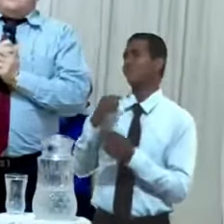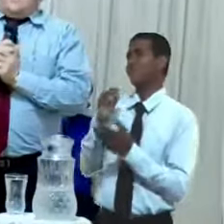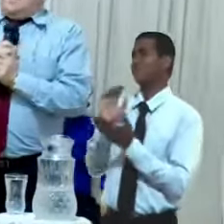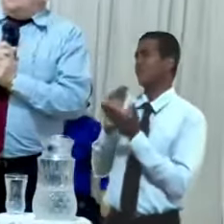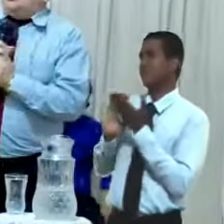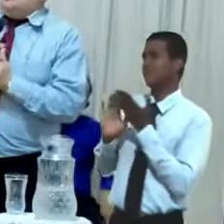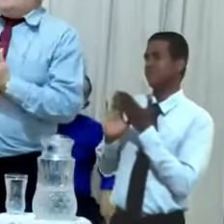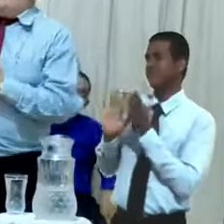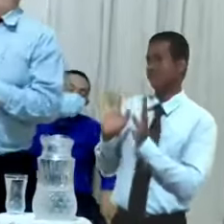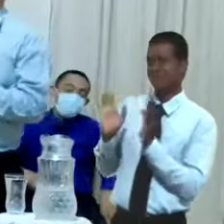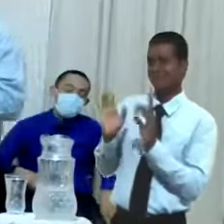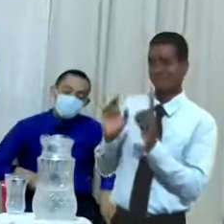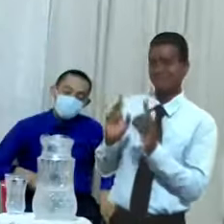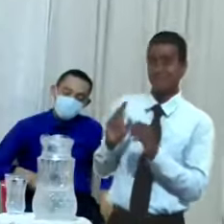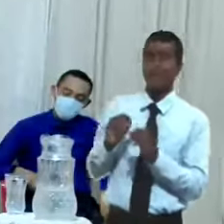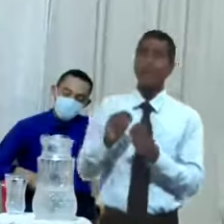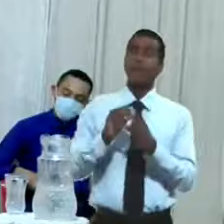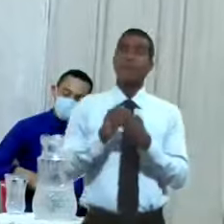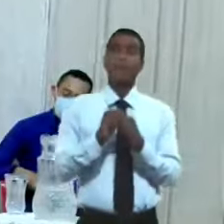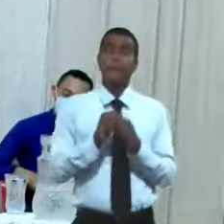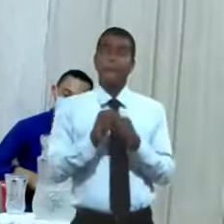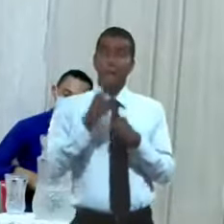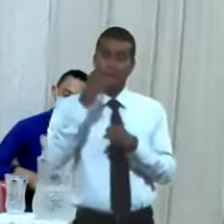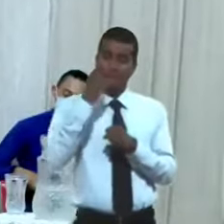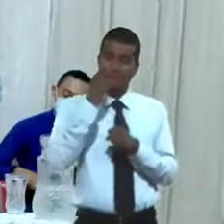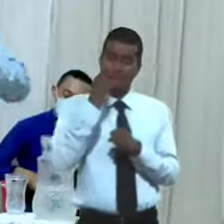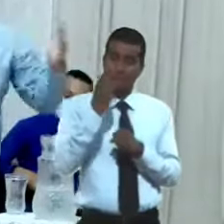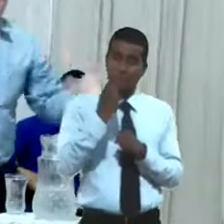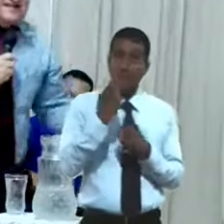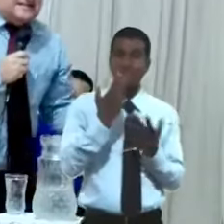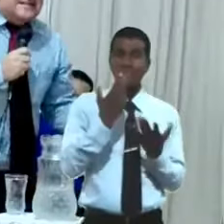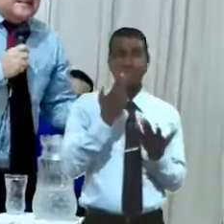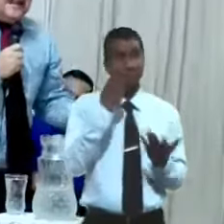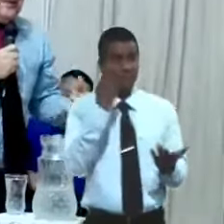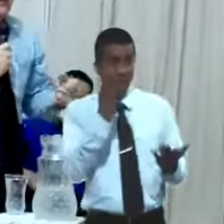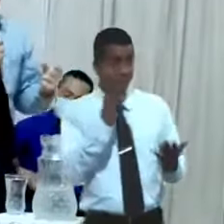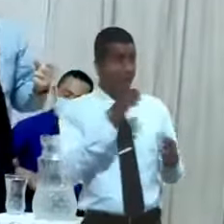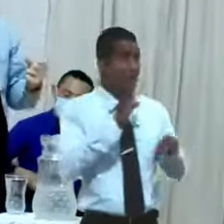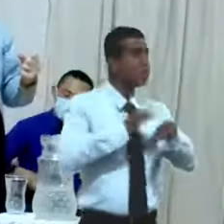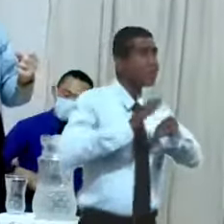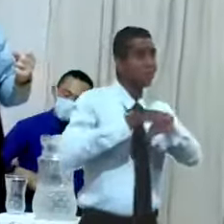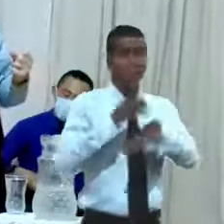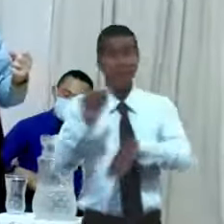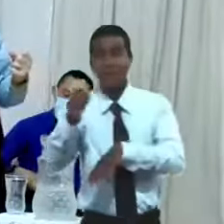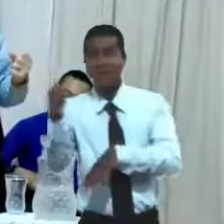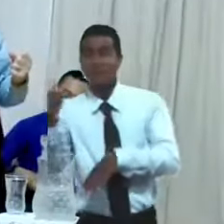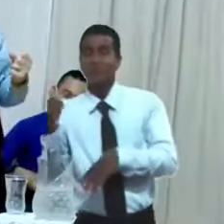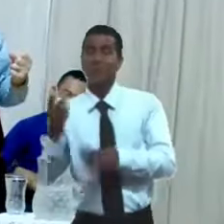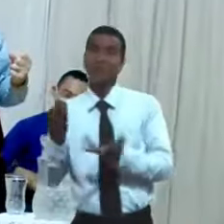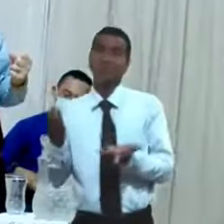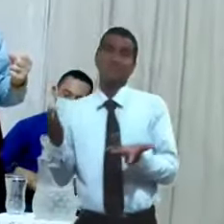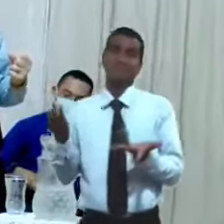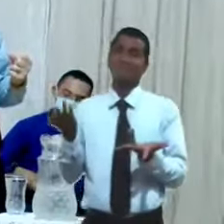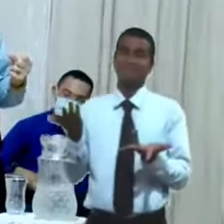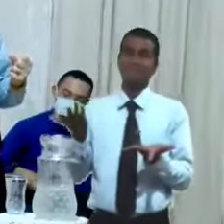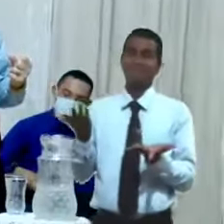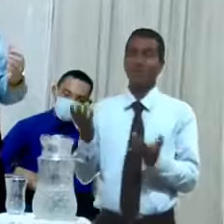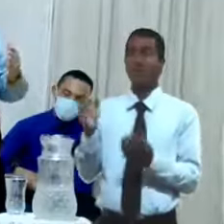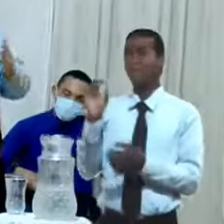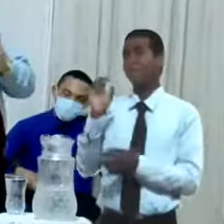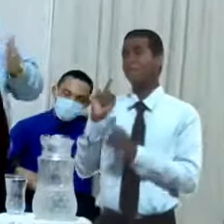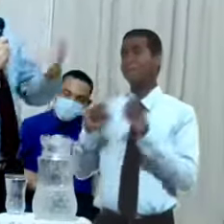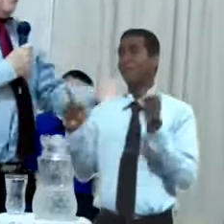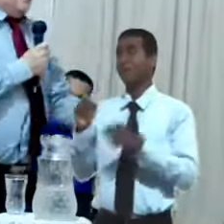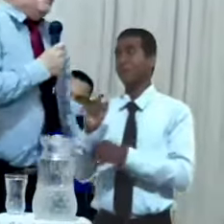Es mucho más fácil buscar culpables que doblegar la rodilla. Y si no,